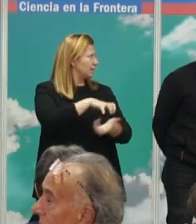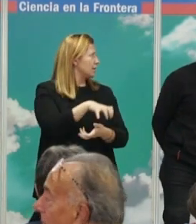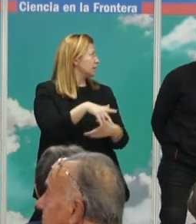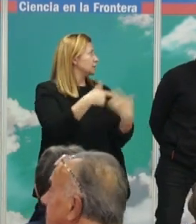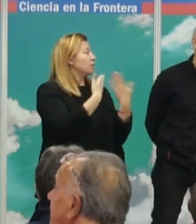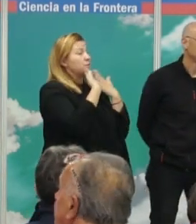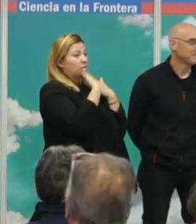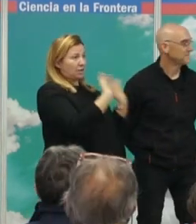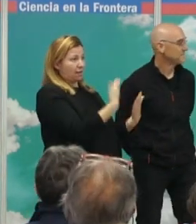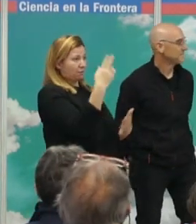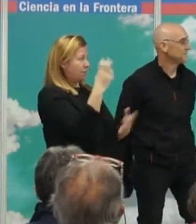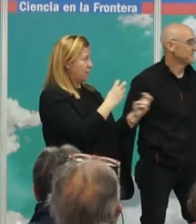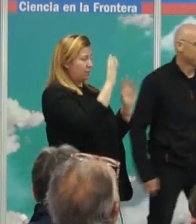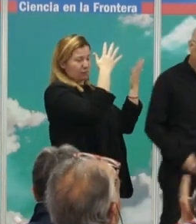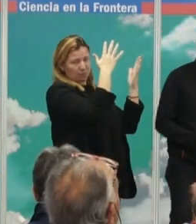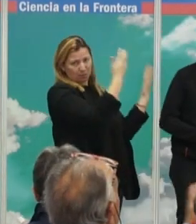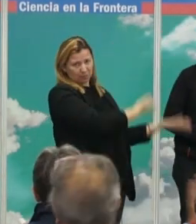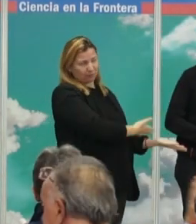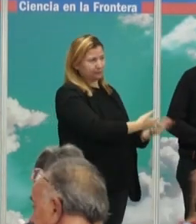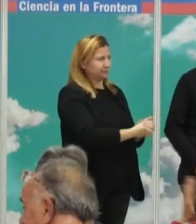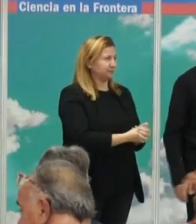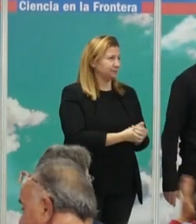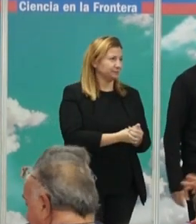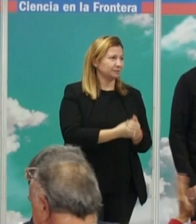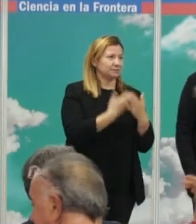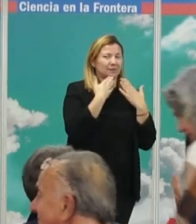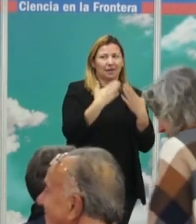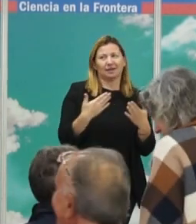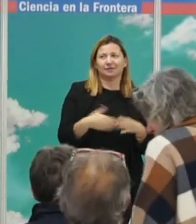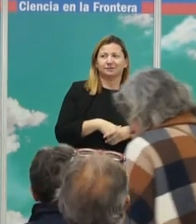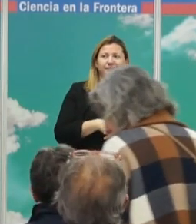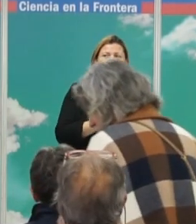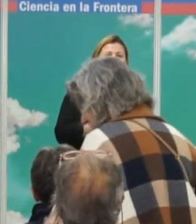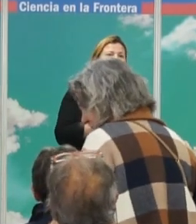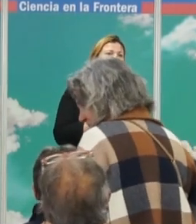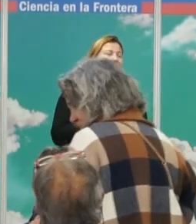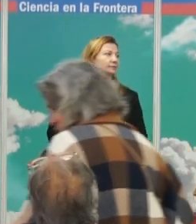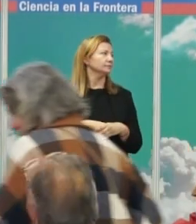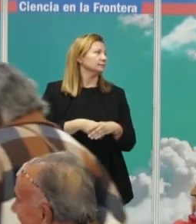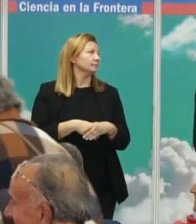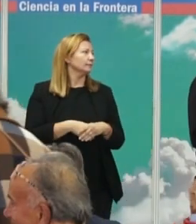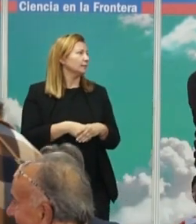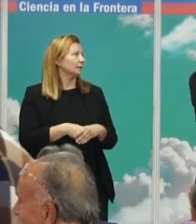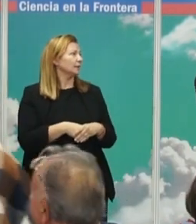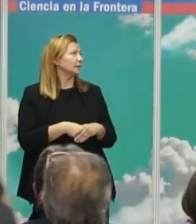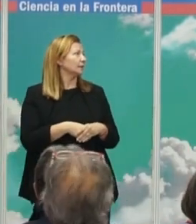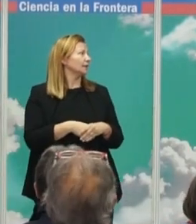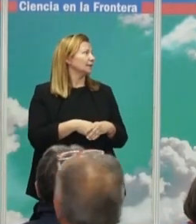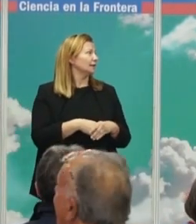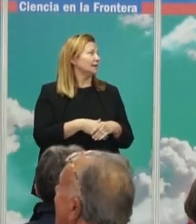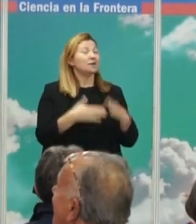por